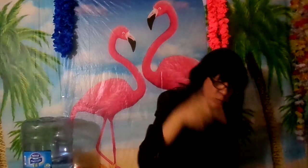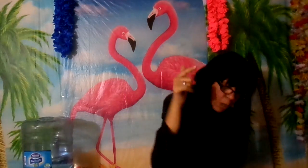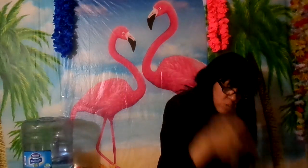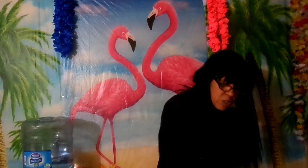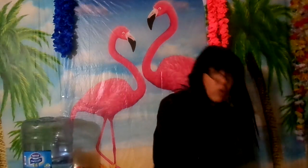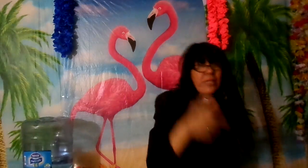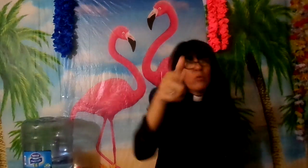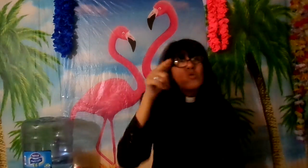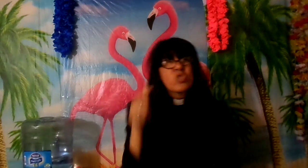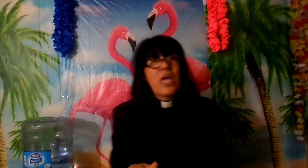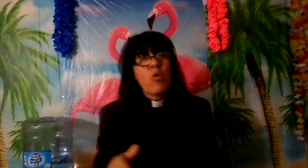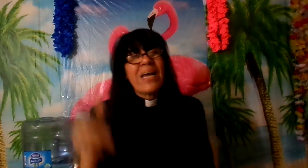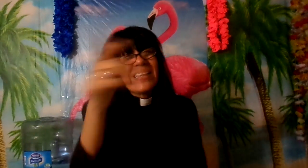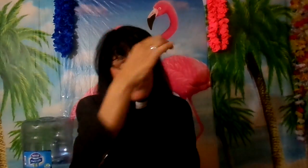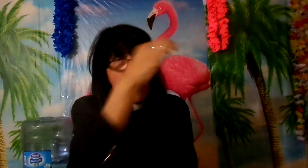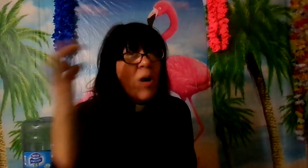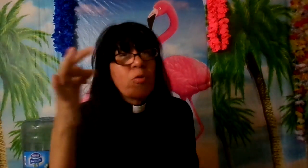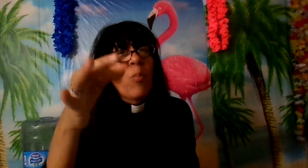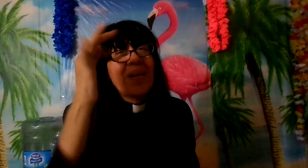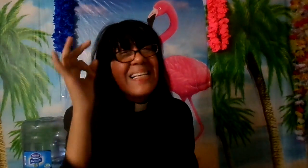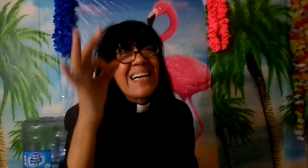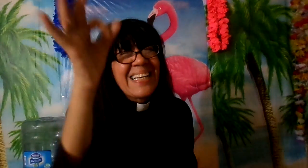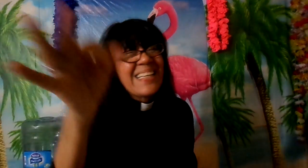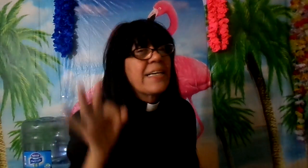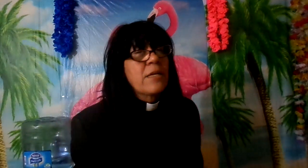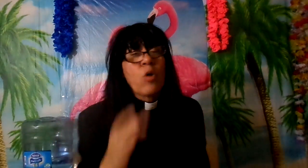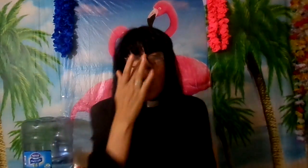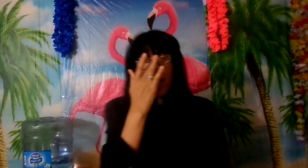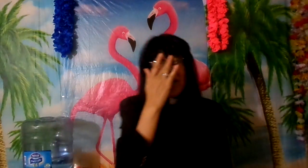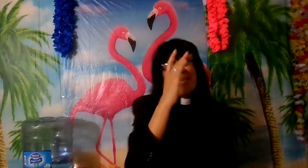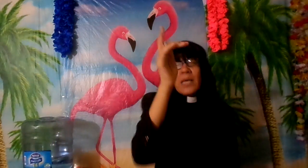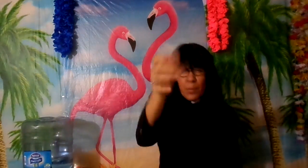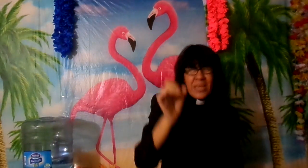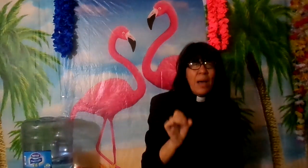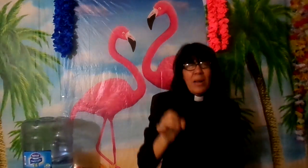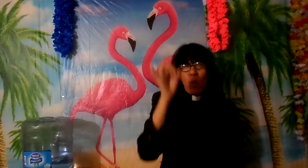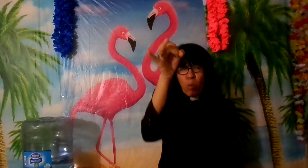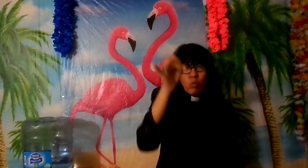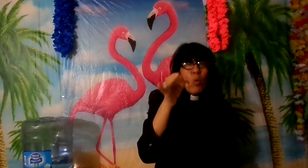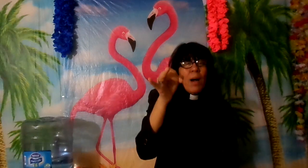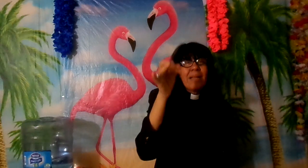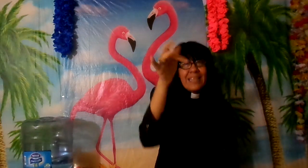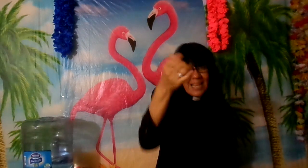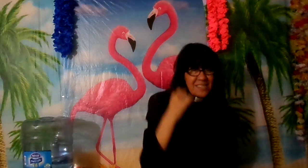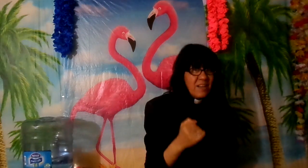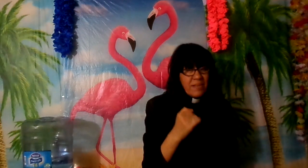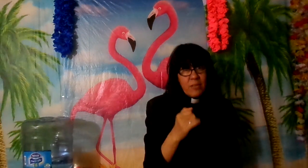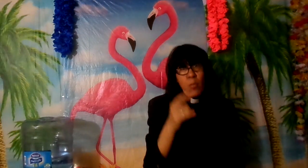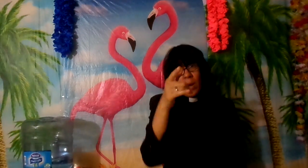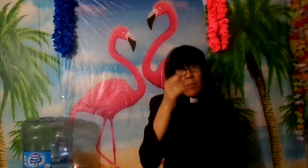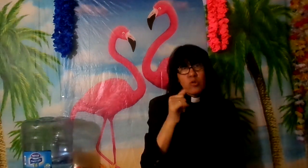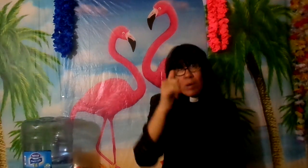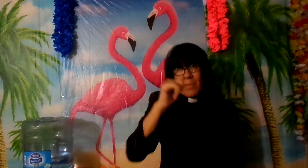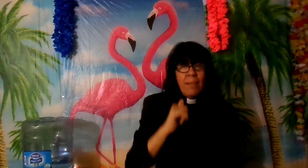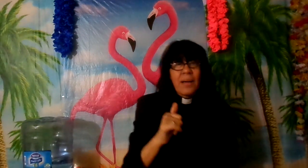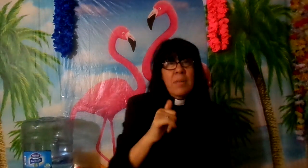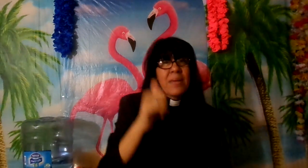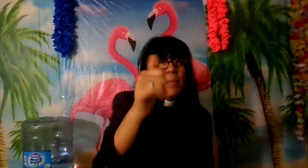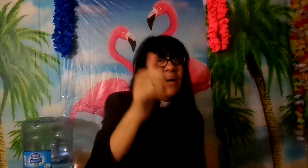una unción y tiene un sello que está puesto por la sangre de Cristo quiere decir mira a ver como tú hablas de la sierva de Dios porque hay muchos que me hablan a mí y me llaman